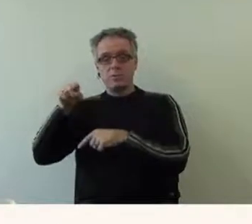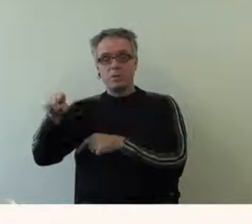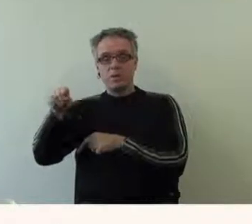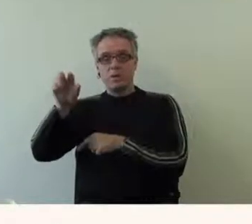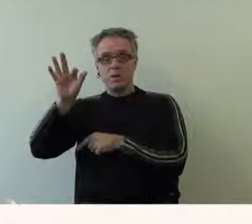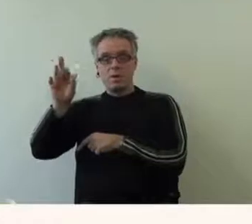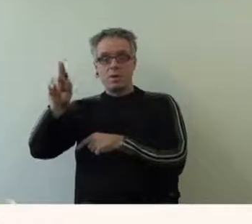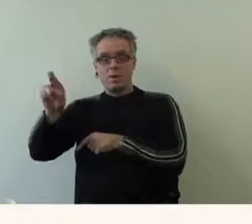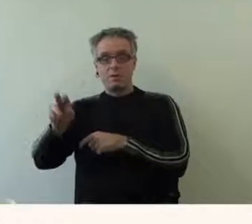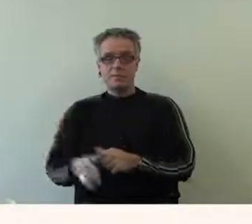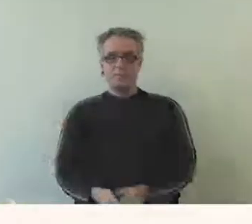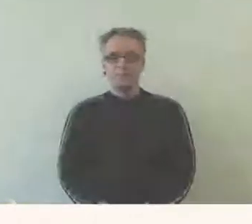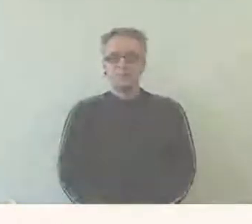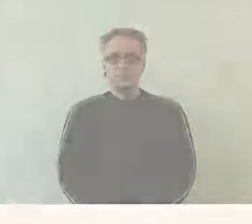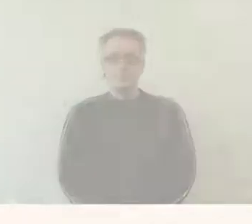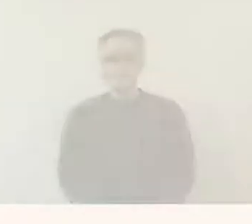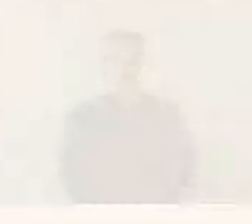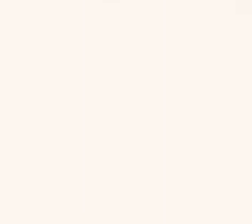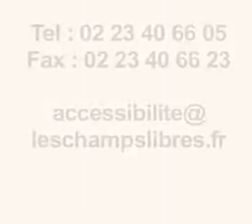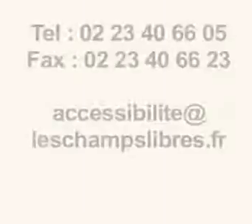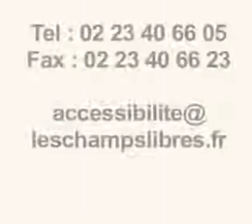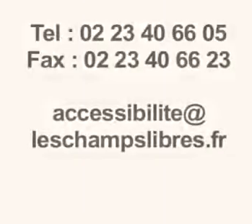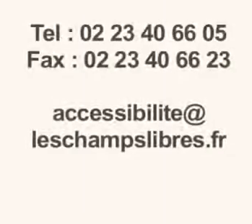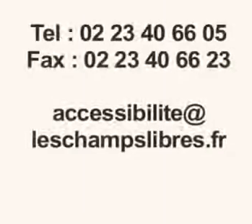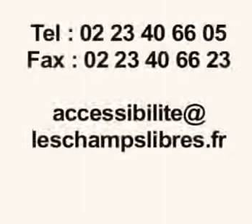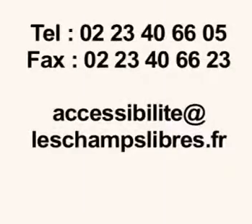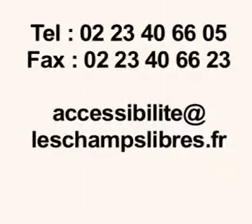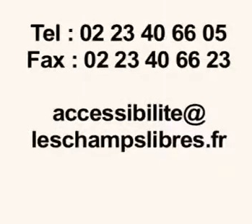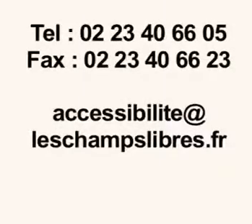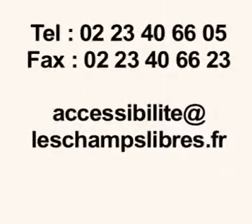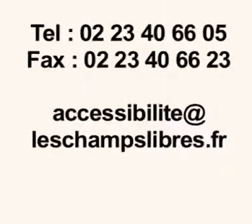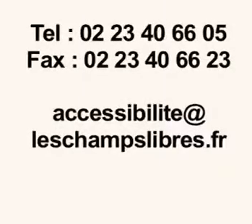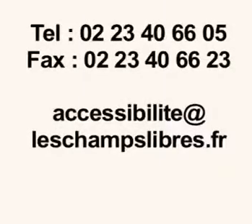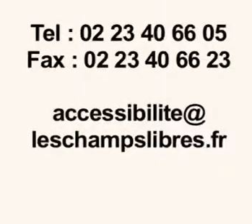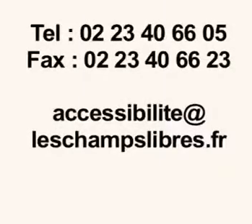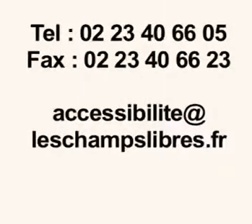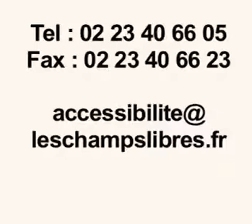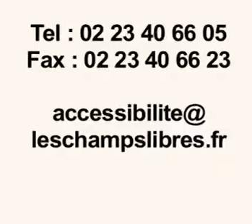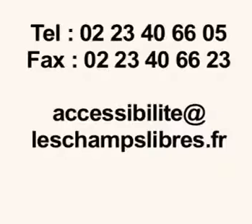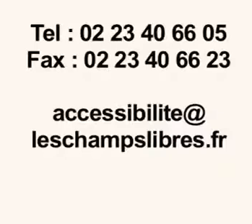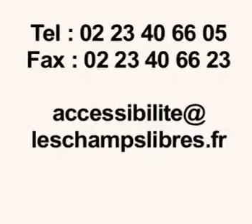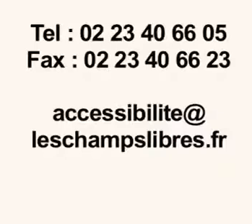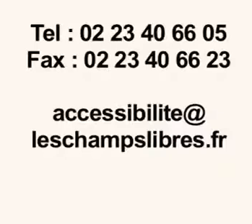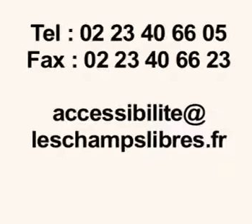.fr. Merci. Merci. Merci. Merci.